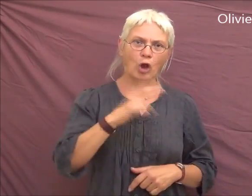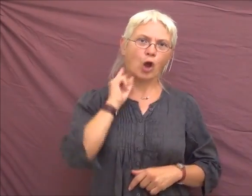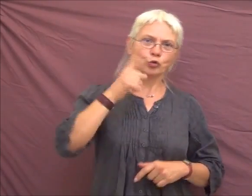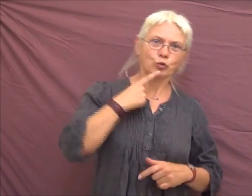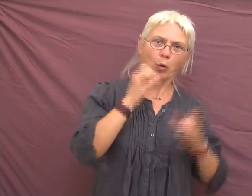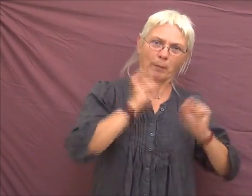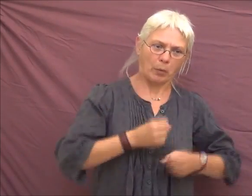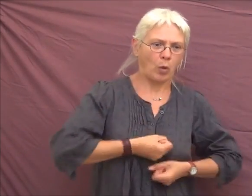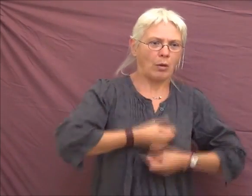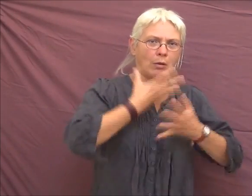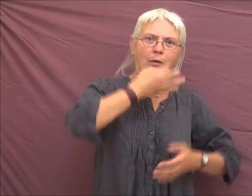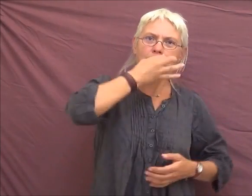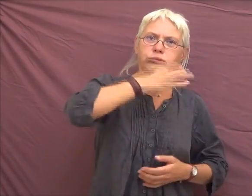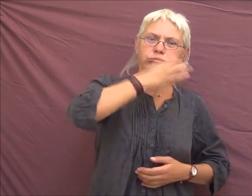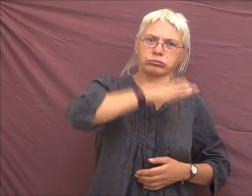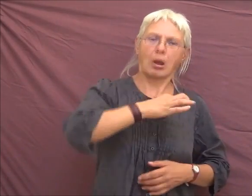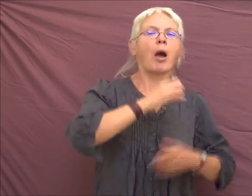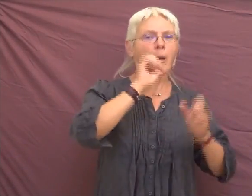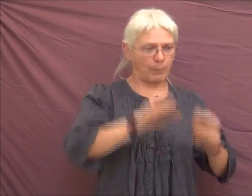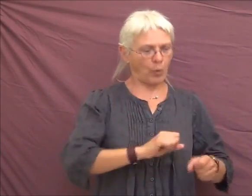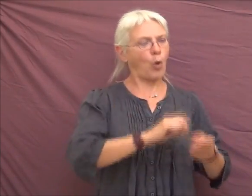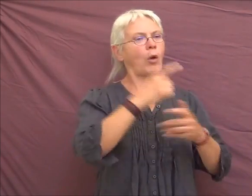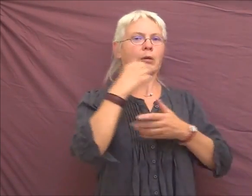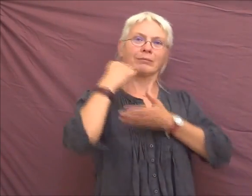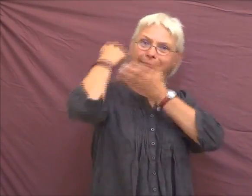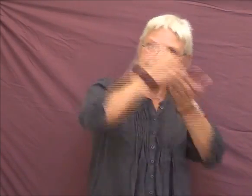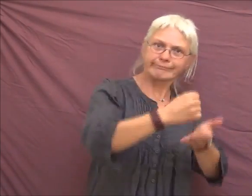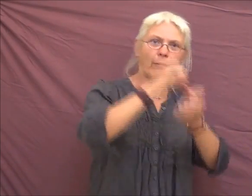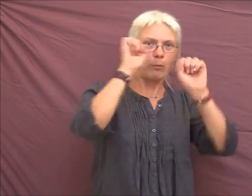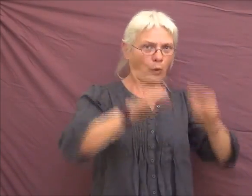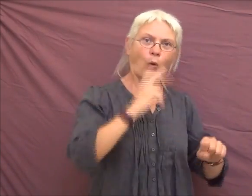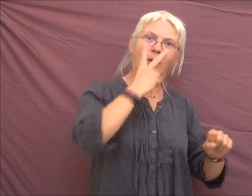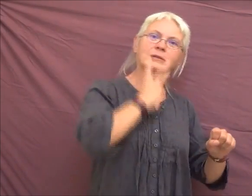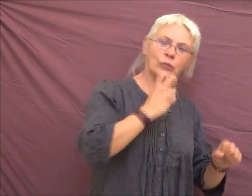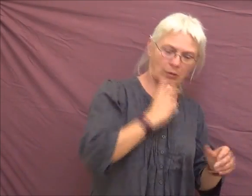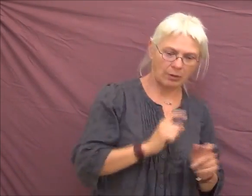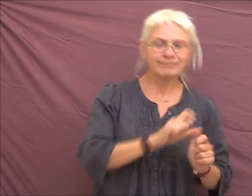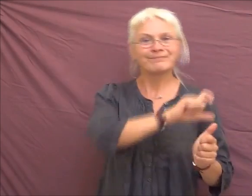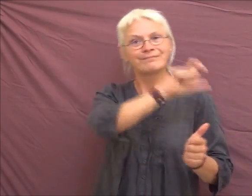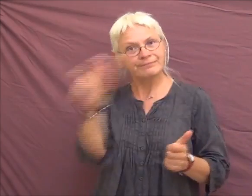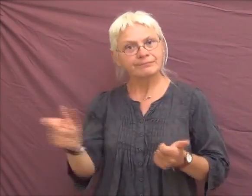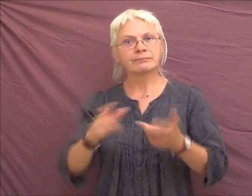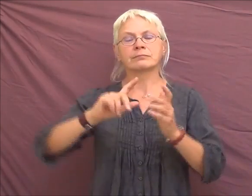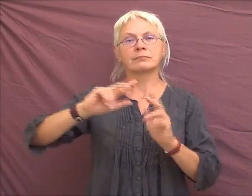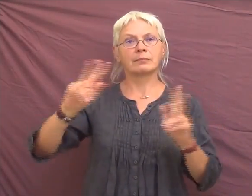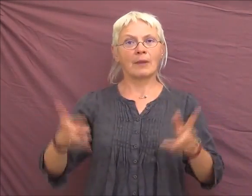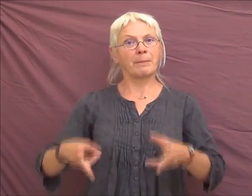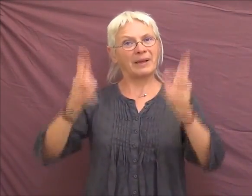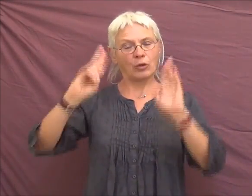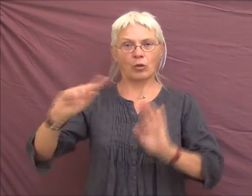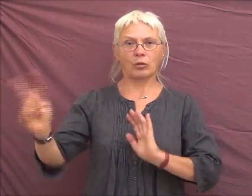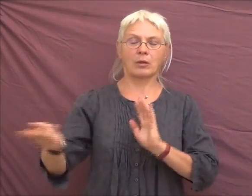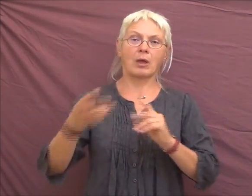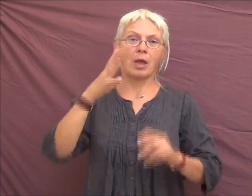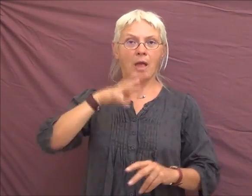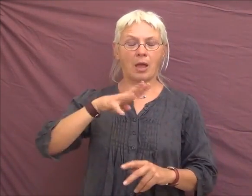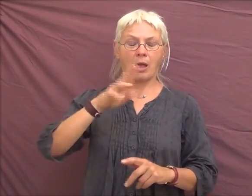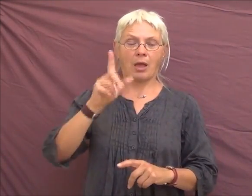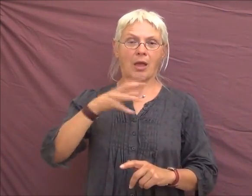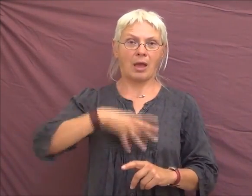'oraliser peuvent être citoyens, peuvent hériter. Après, on passe à l'abbé de l'épée, qui est plus dans